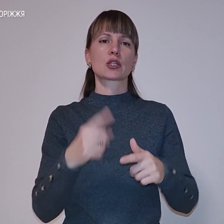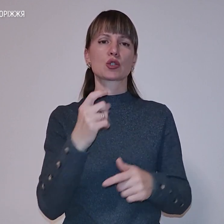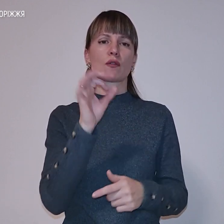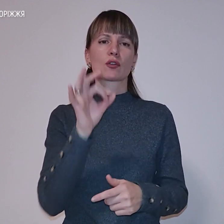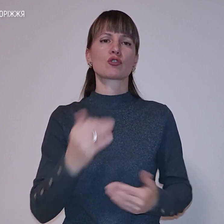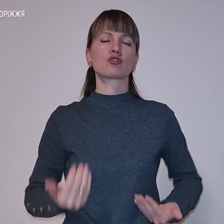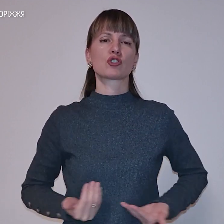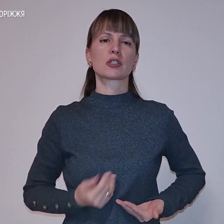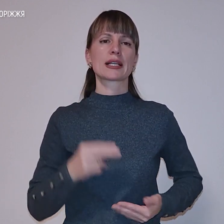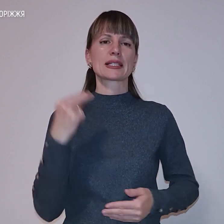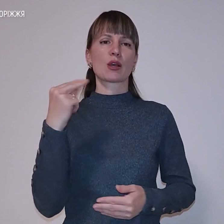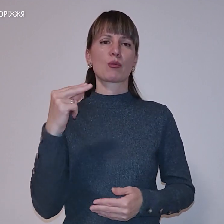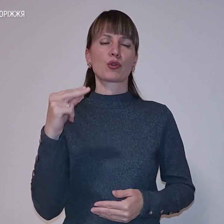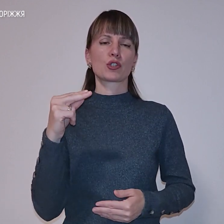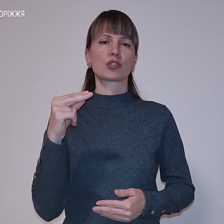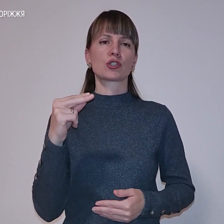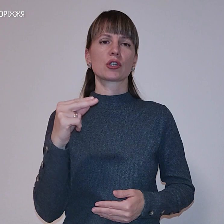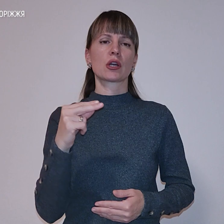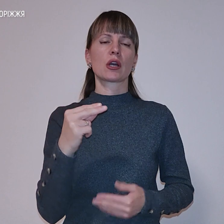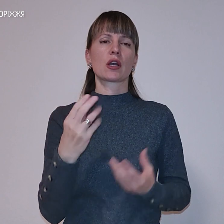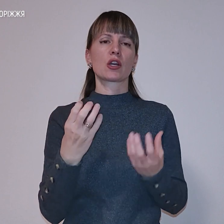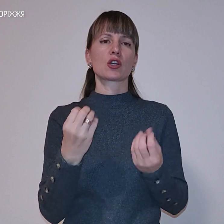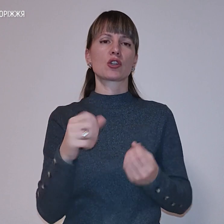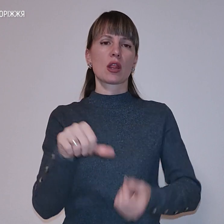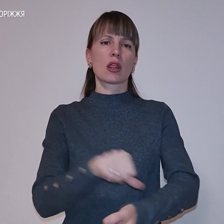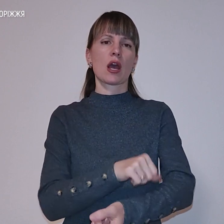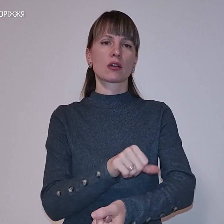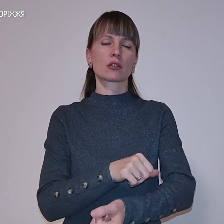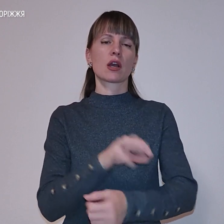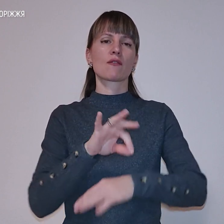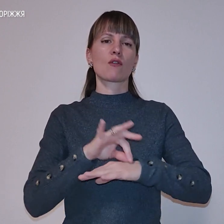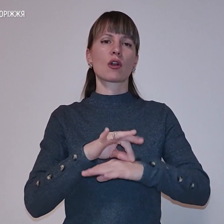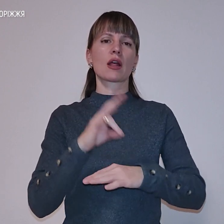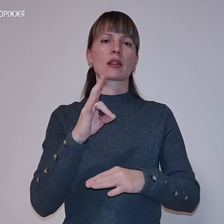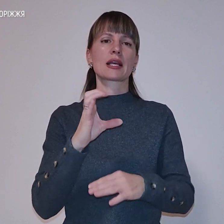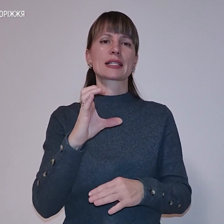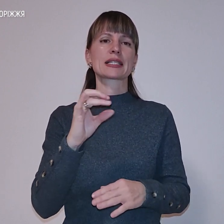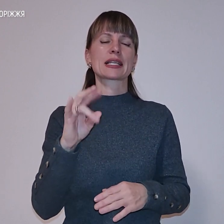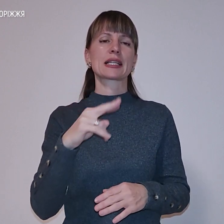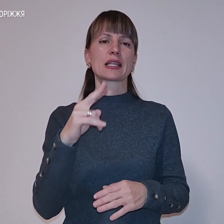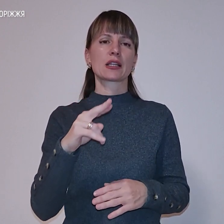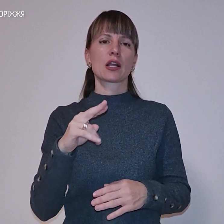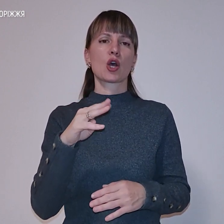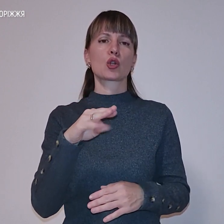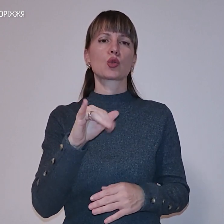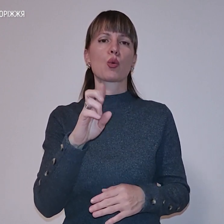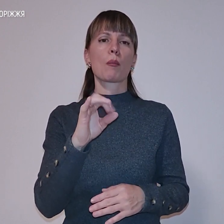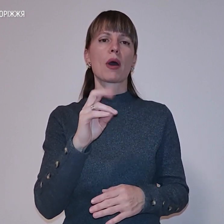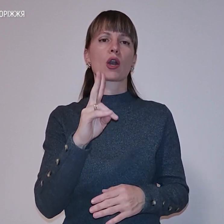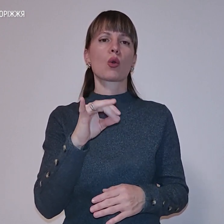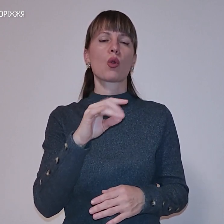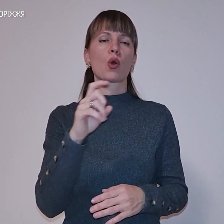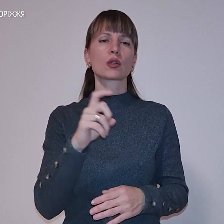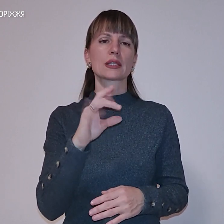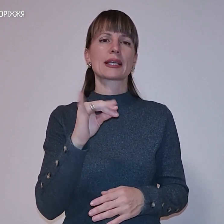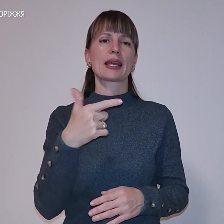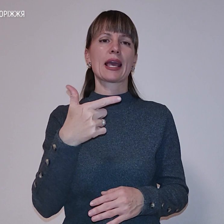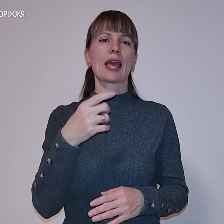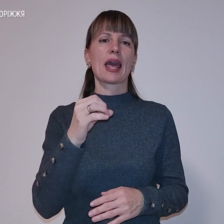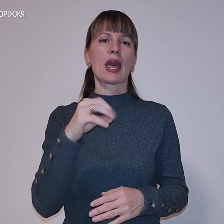життя Запоріжжя». Зокрема, наркозалежним, хворим на снід, туберкульоз та гепатит. Як допомагають містяни, а